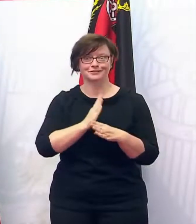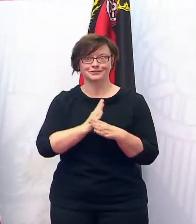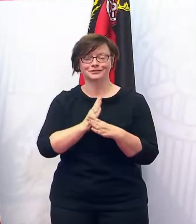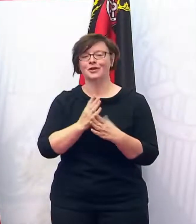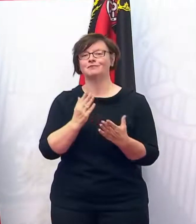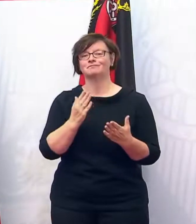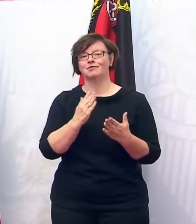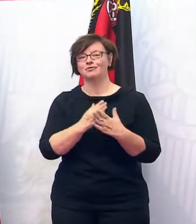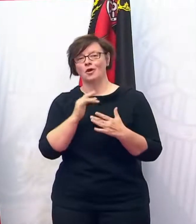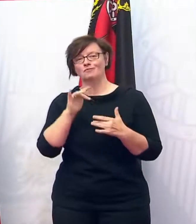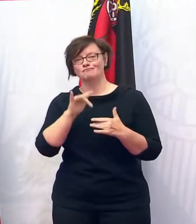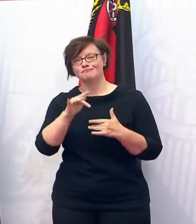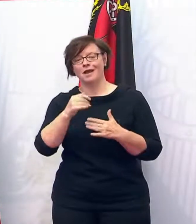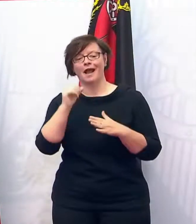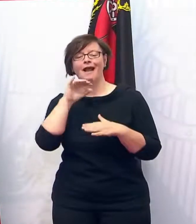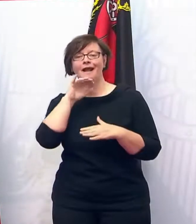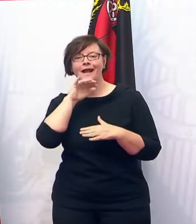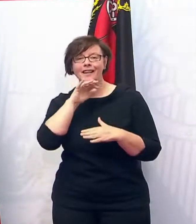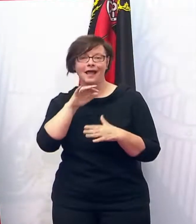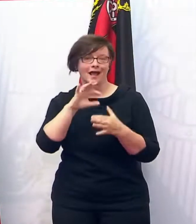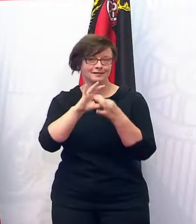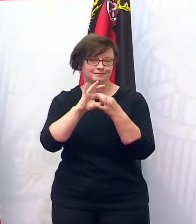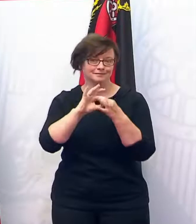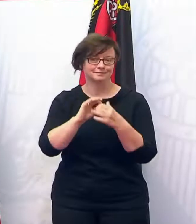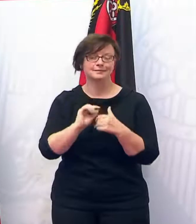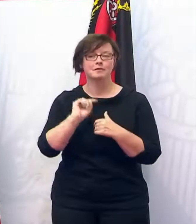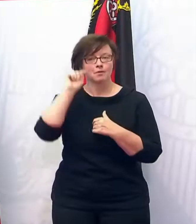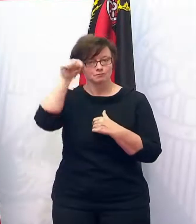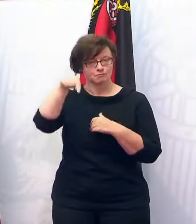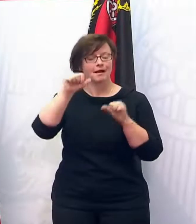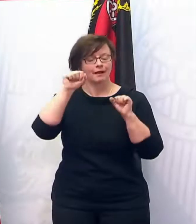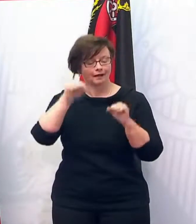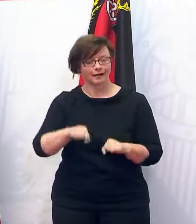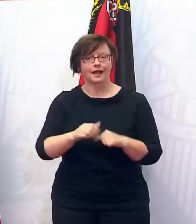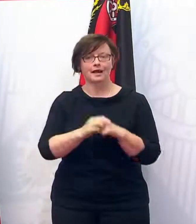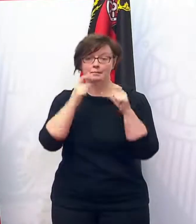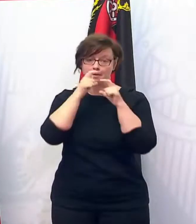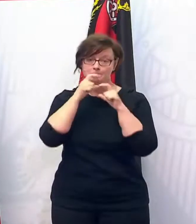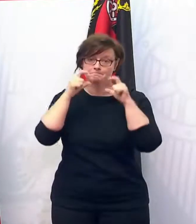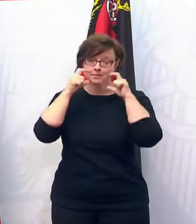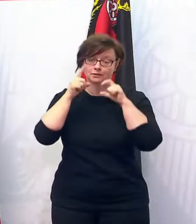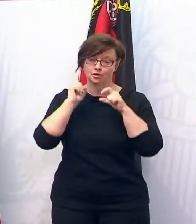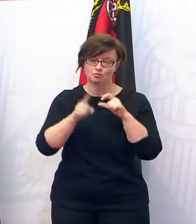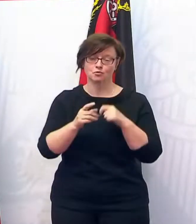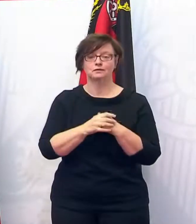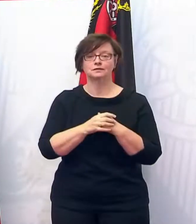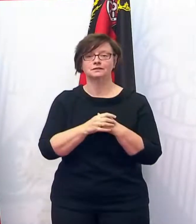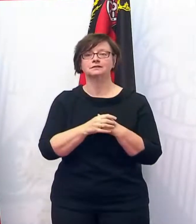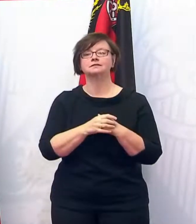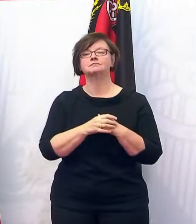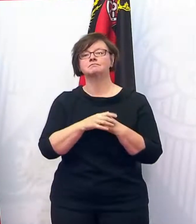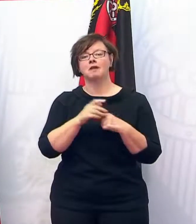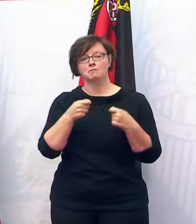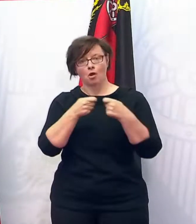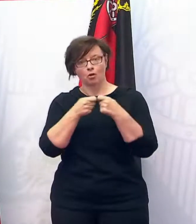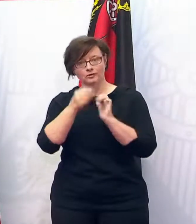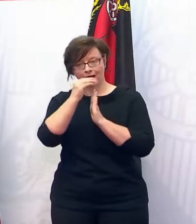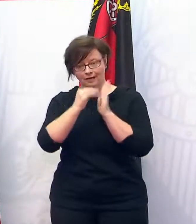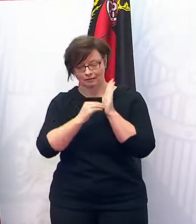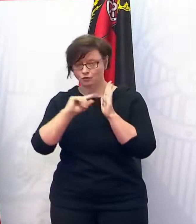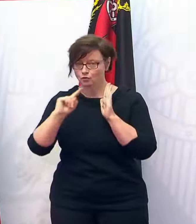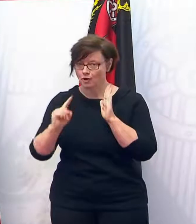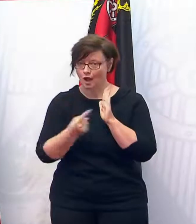gibt ja auch schon die eine oder andere Klage dazu im Freien. Dort gilt mit Maske, wo immer möglich, sowie Kontakterfassung.